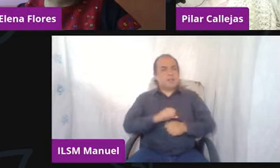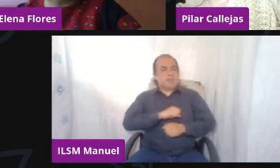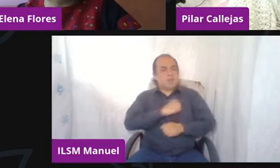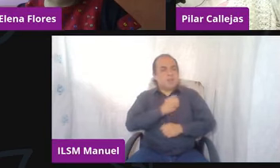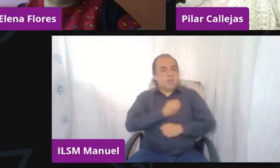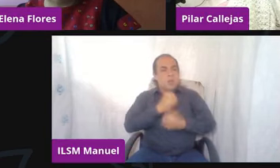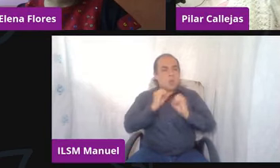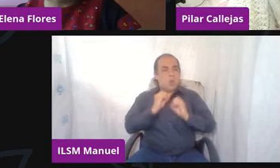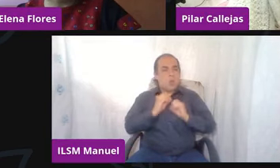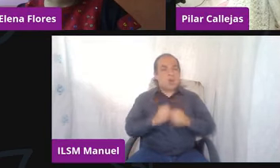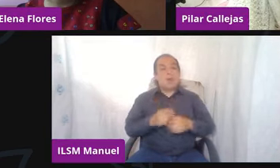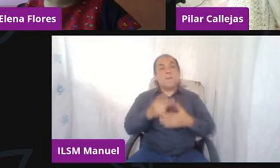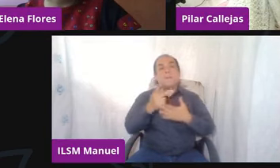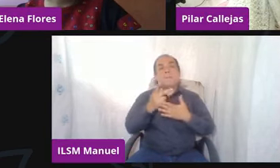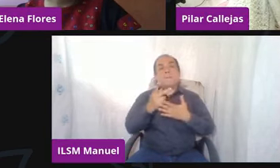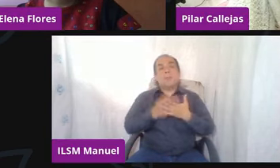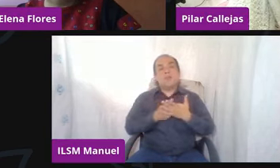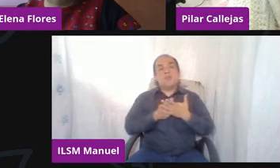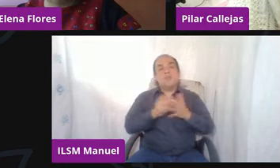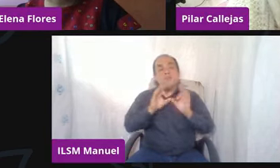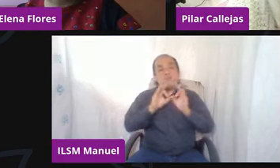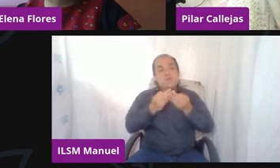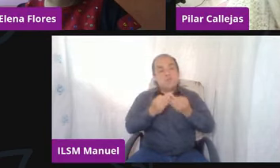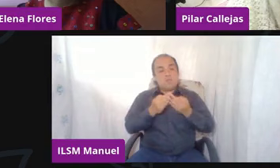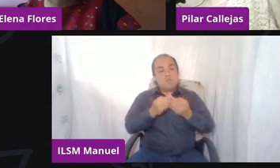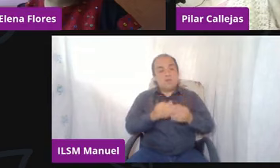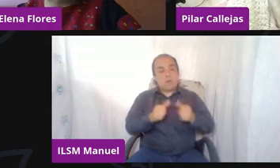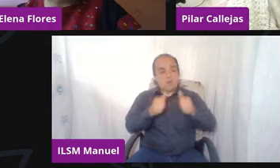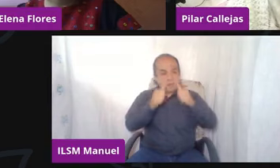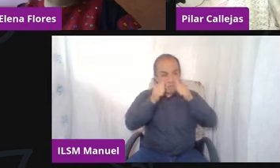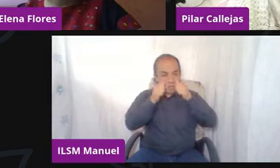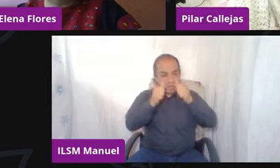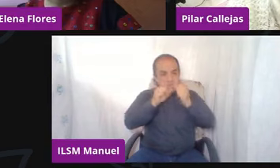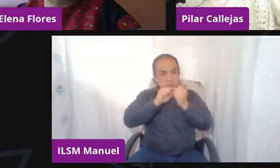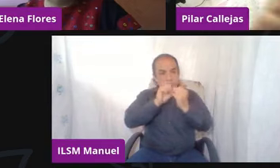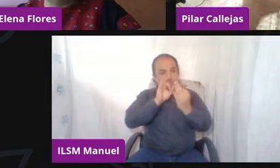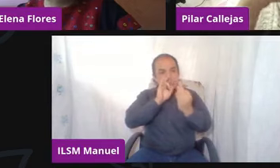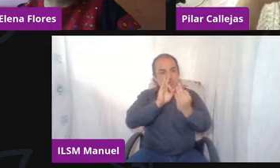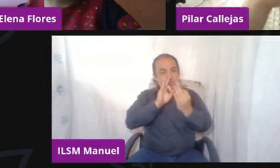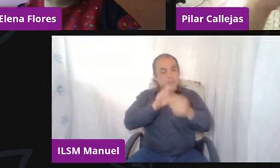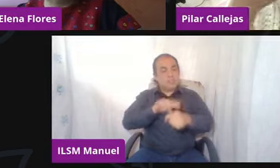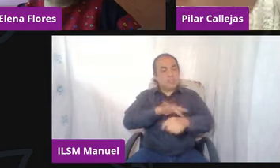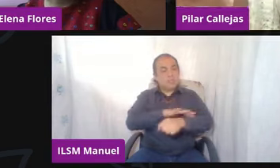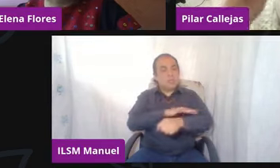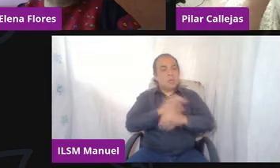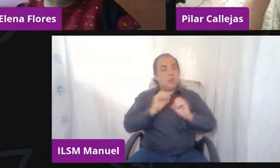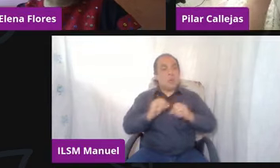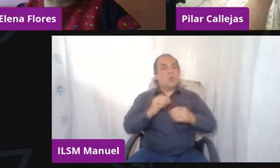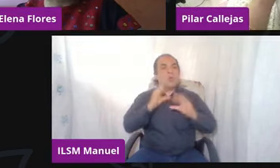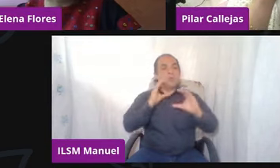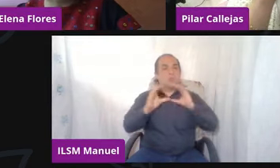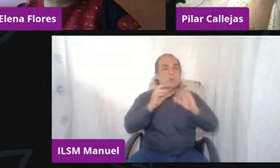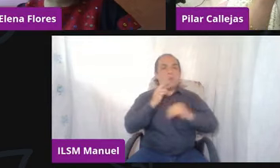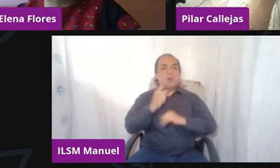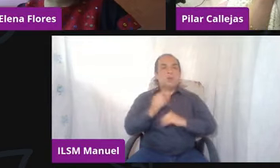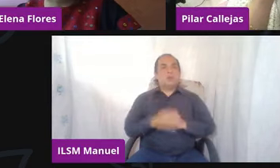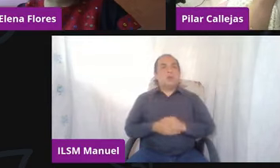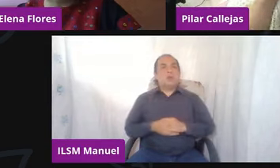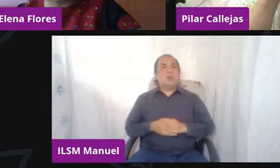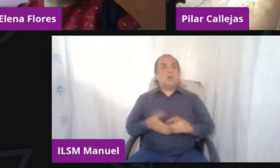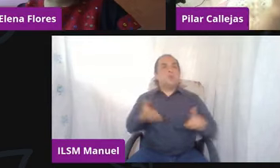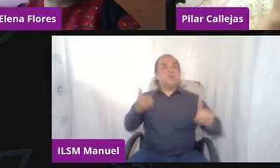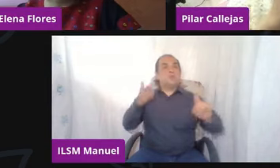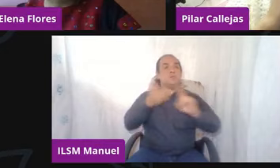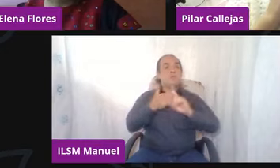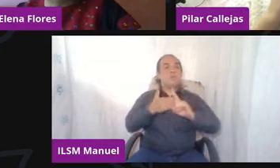una mejor verbalización o una mejor comunicación ¿no? y al final de cuentas una mejor adaptación